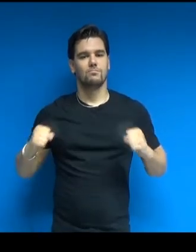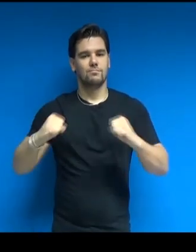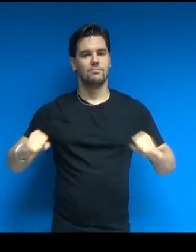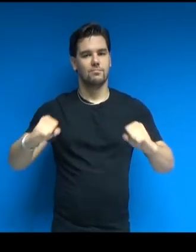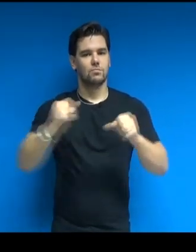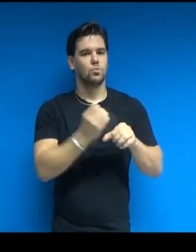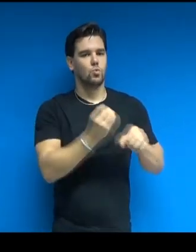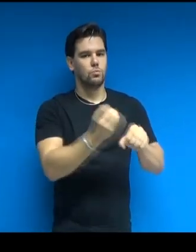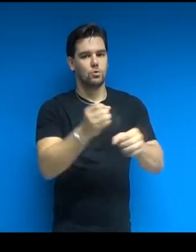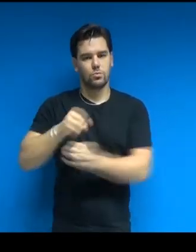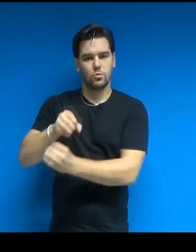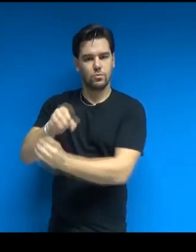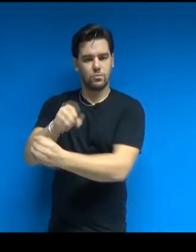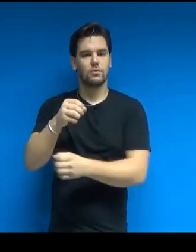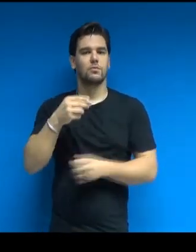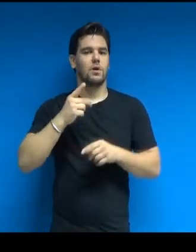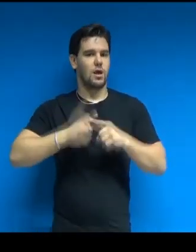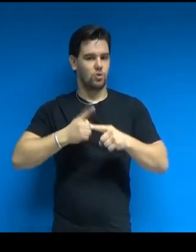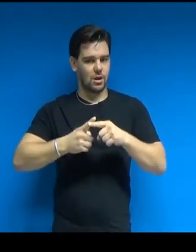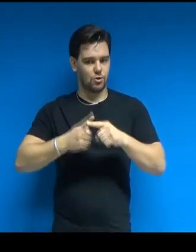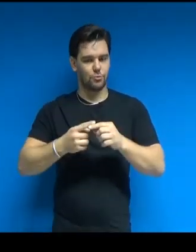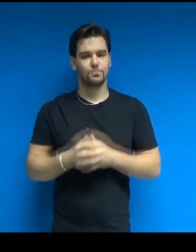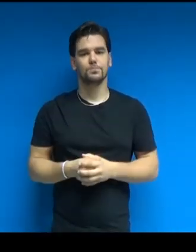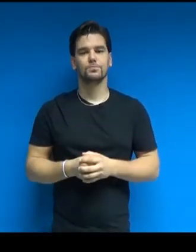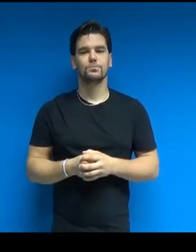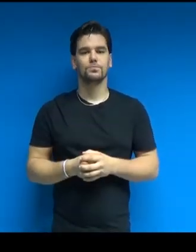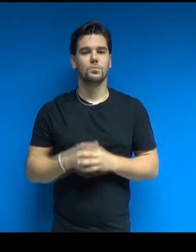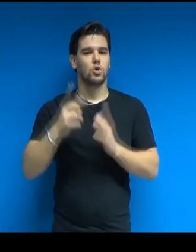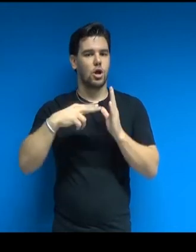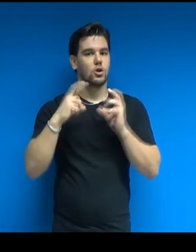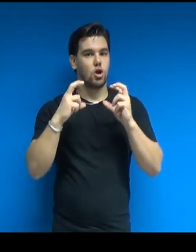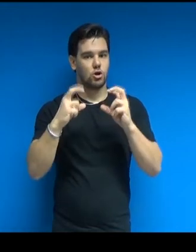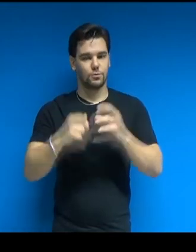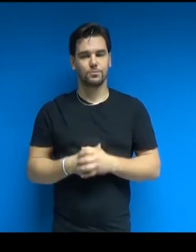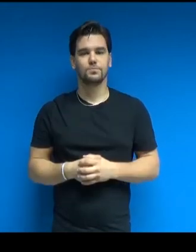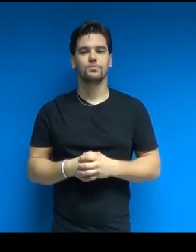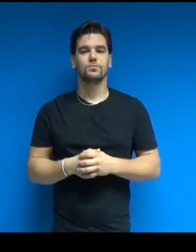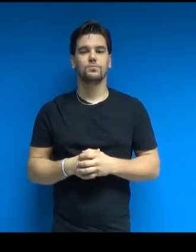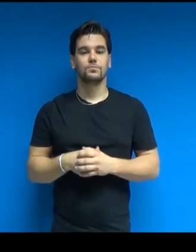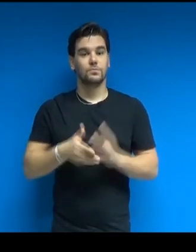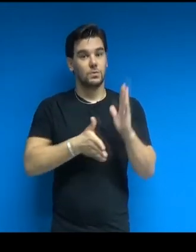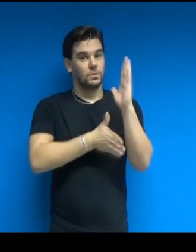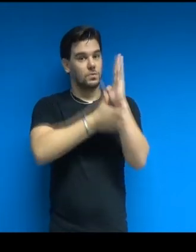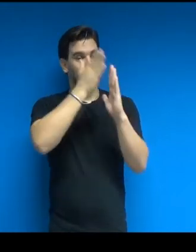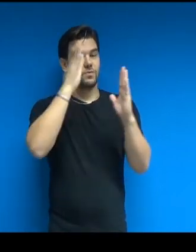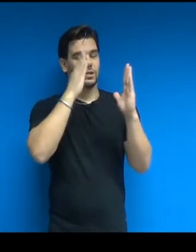registrate all'ultimo piano, sono stati introdotti quattro imponenti contrafforti